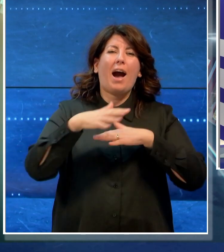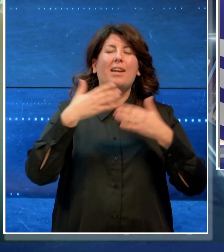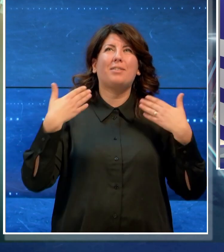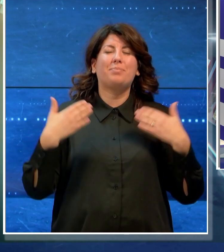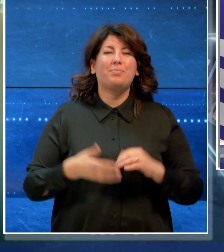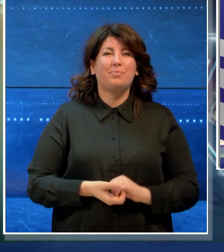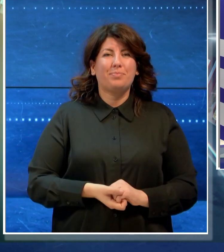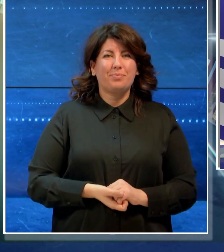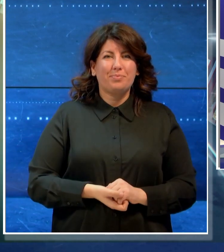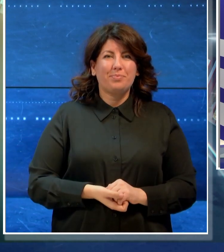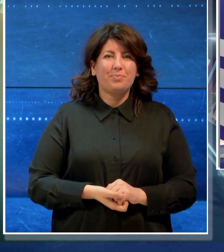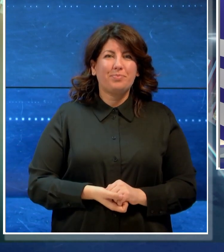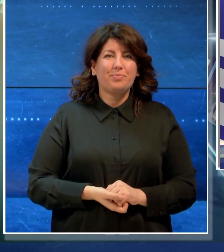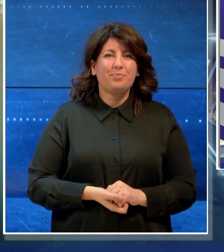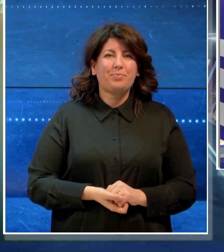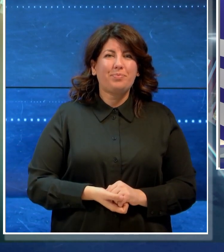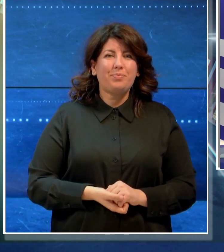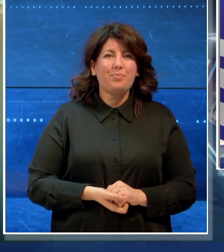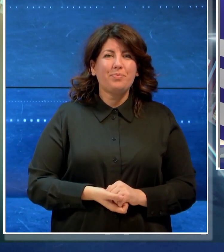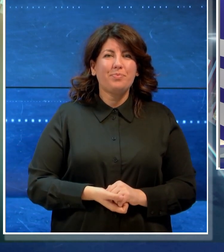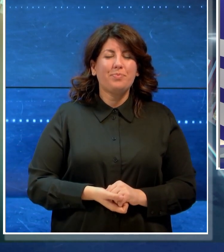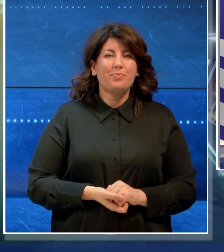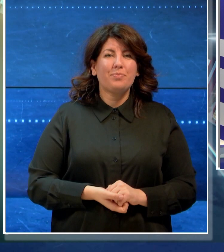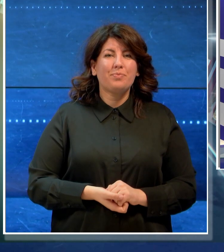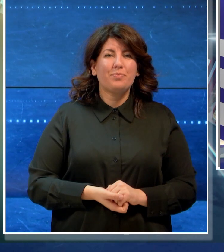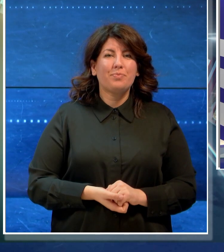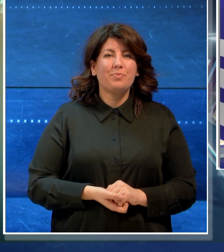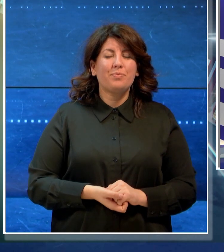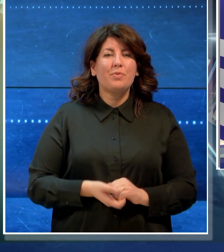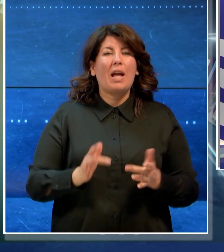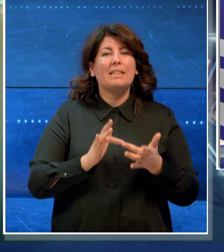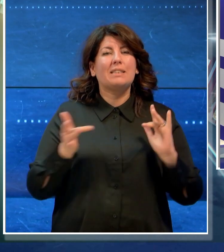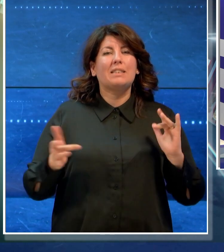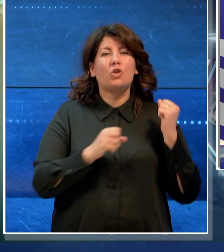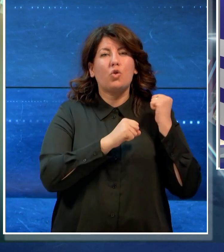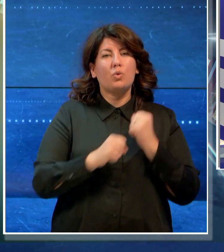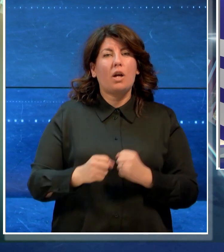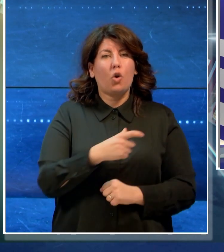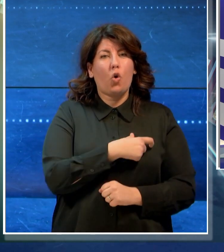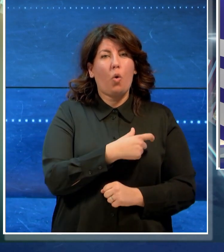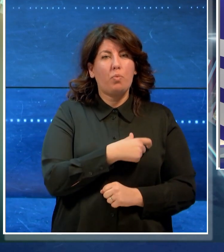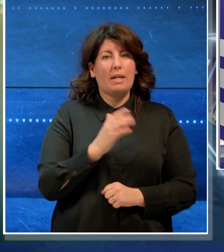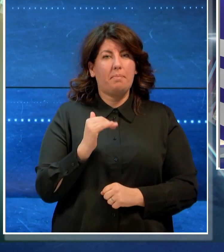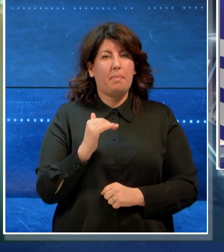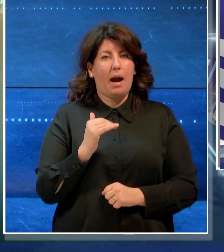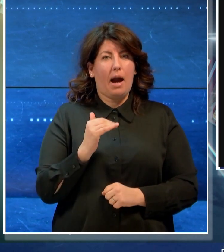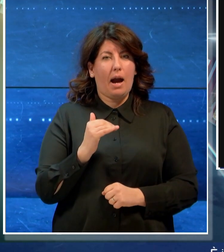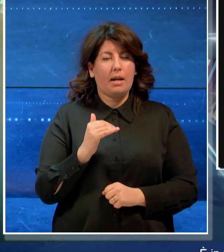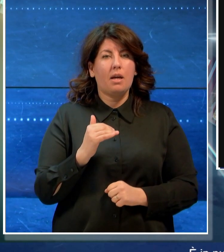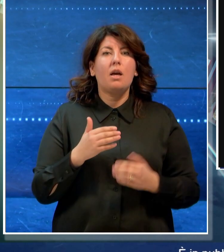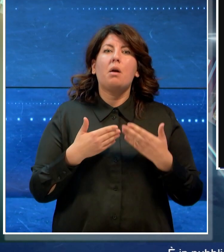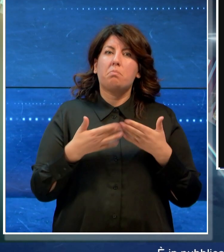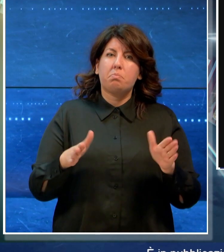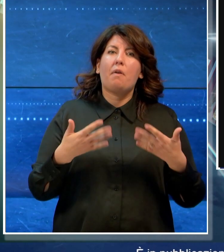E' pubblicazione sul sito istituzionale del Comune di Bari l